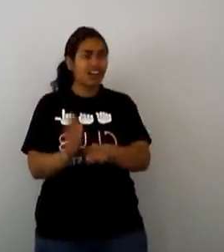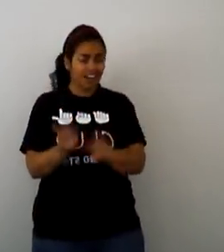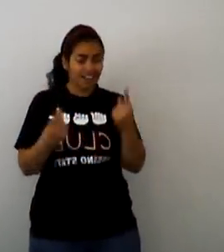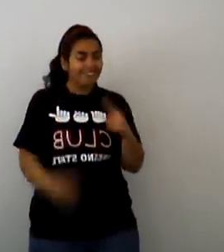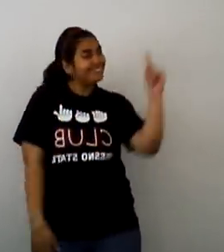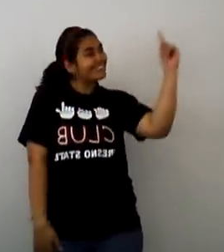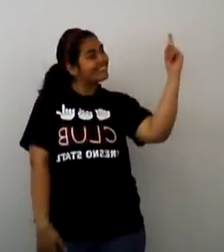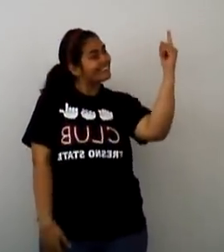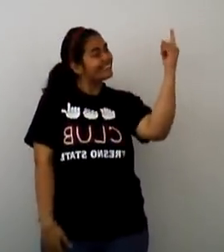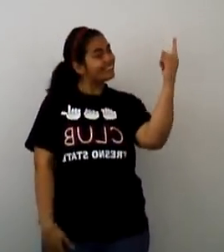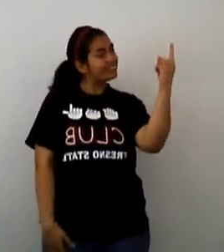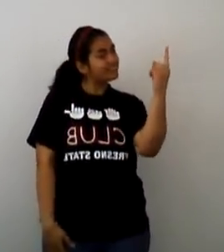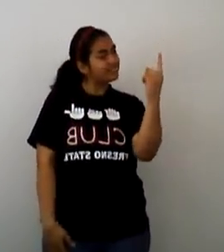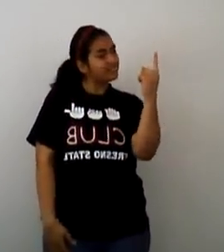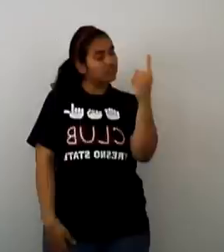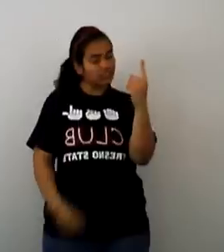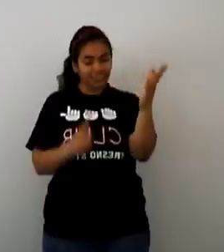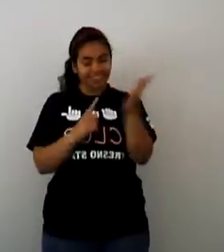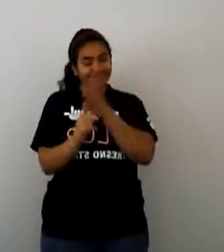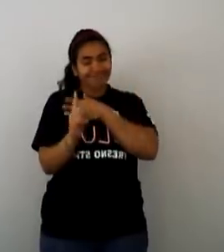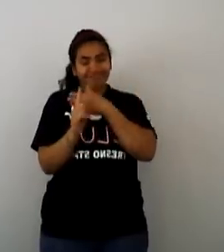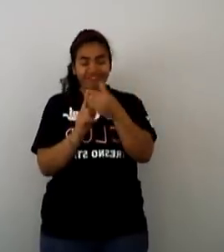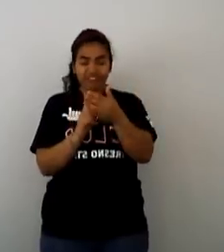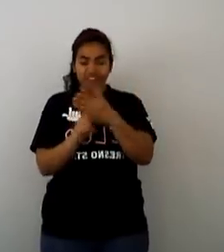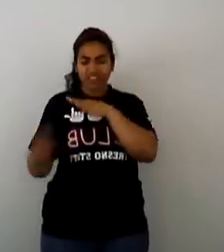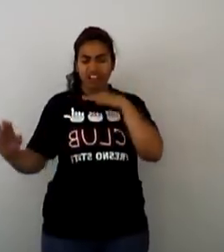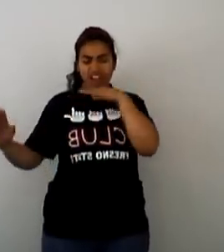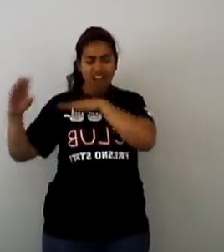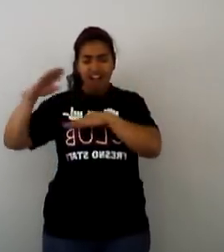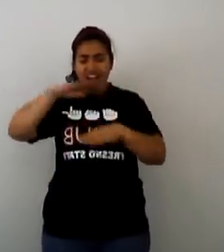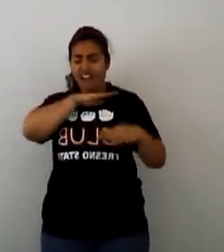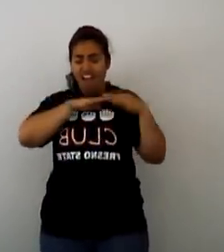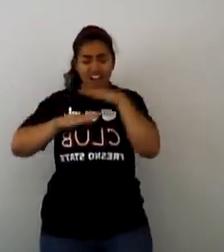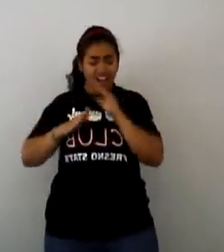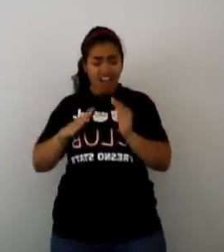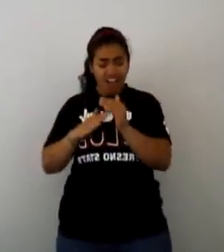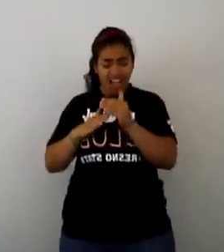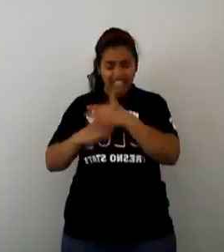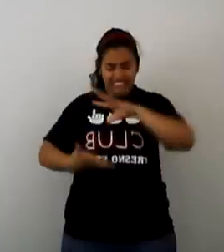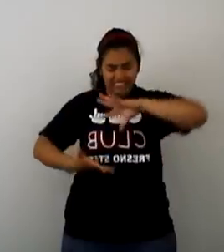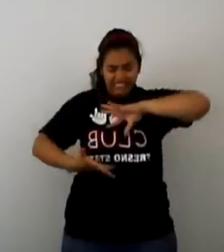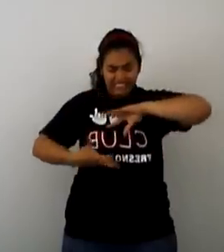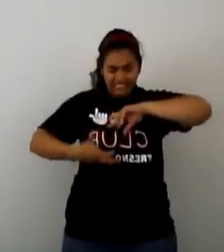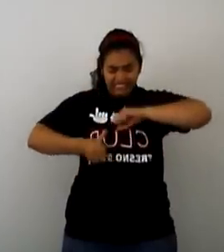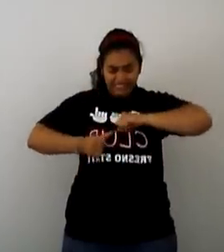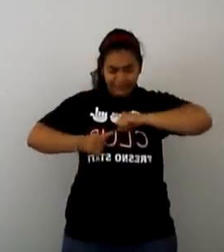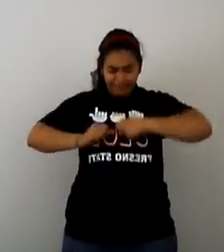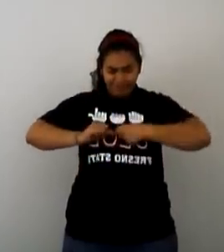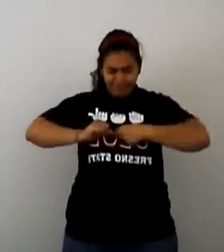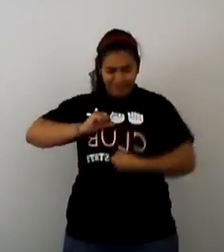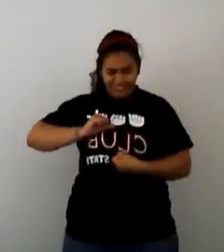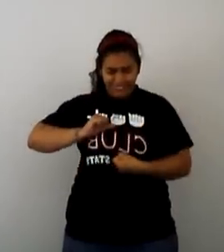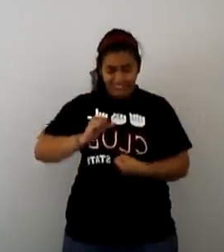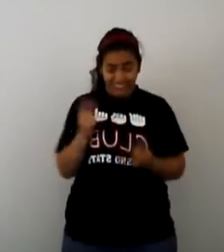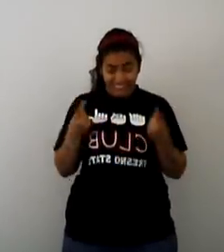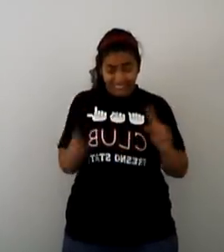robarte la confianza Queriéndote dejar herido y sin esperanza Clavaron otra lanza en tu espalda, ya va vida